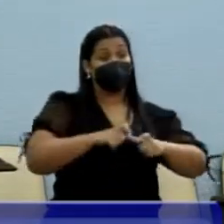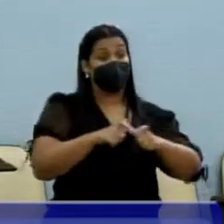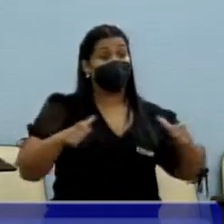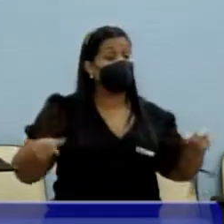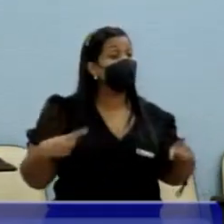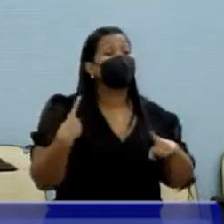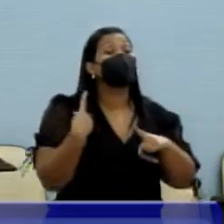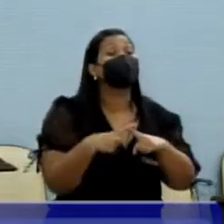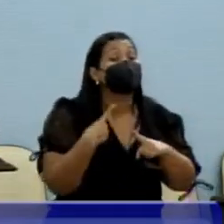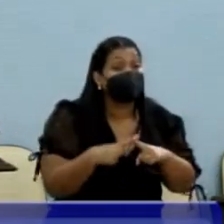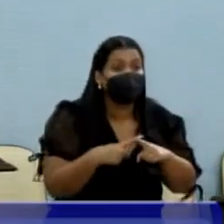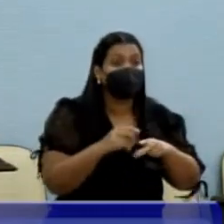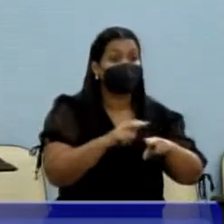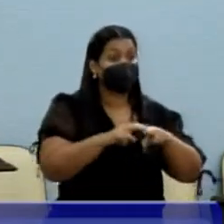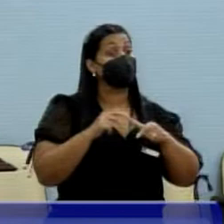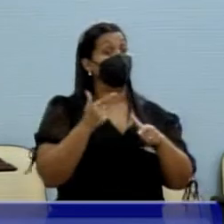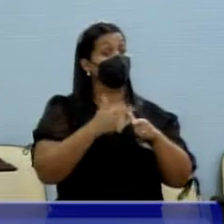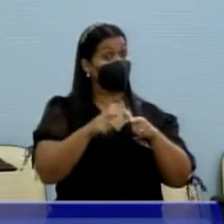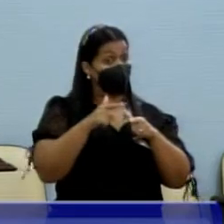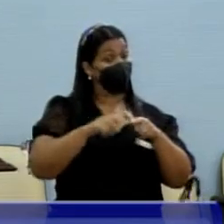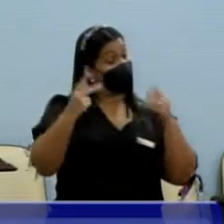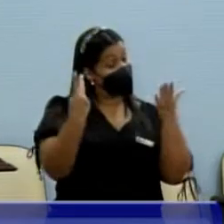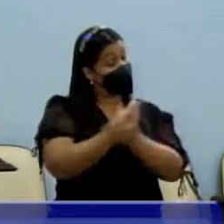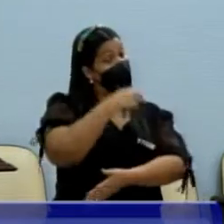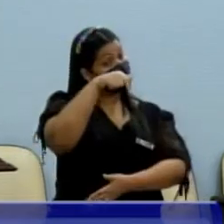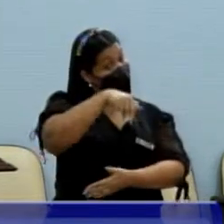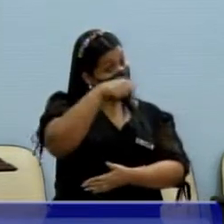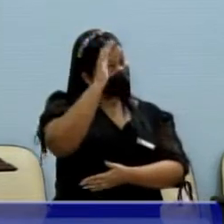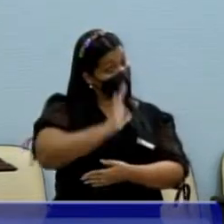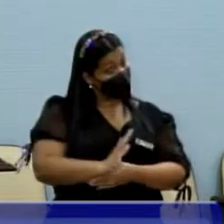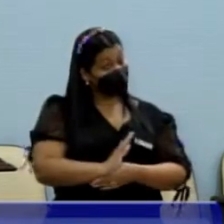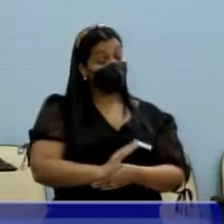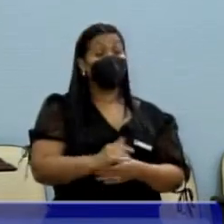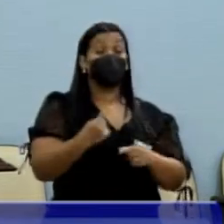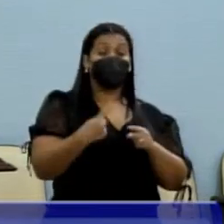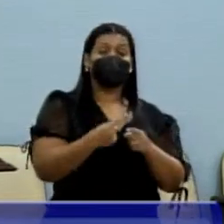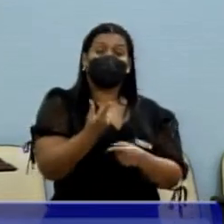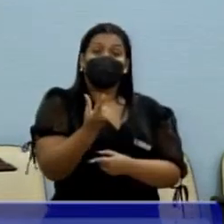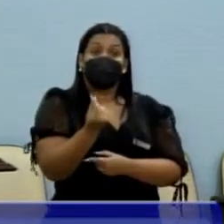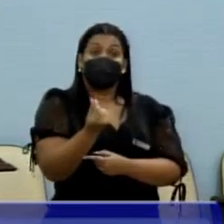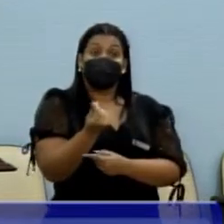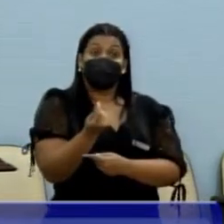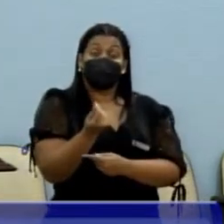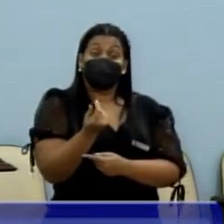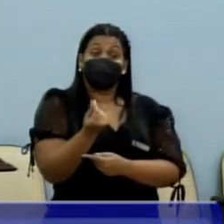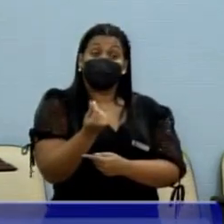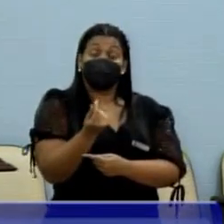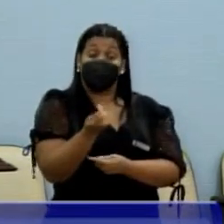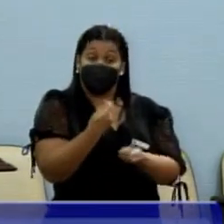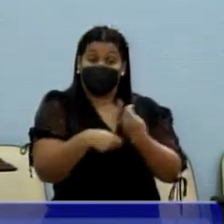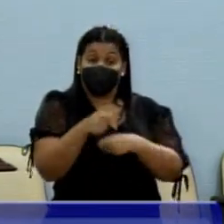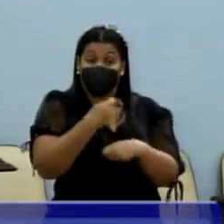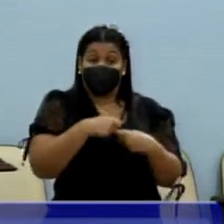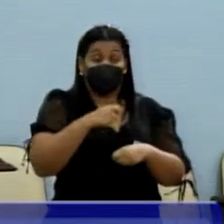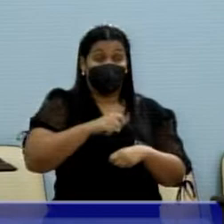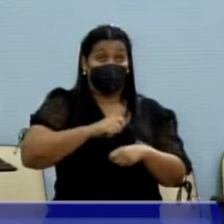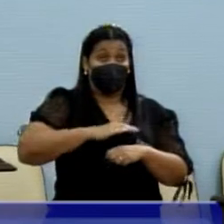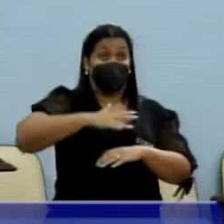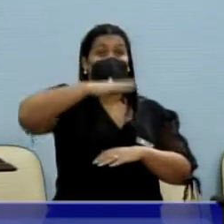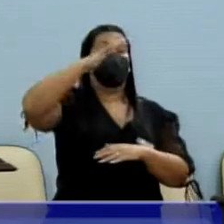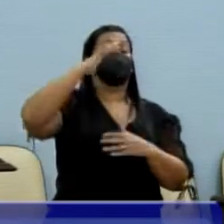problema de país. Nós temos uma economia arrebentada, um país que desmonta a